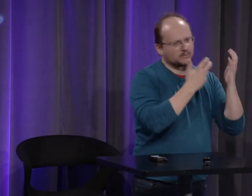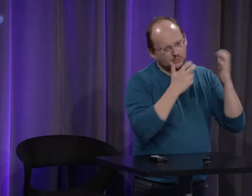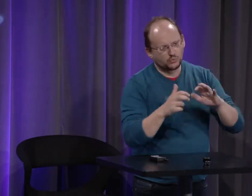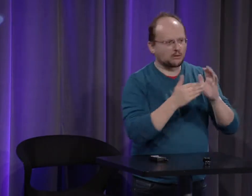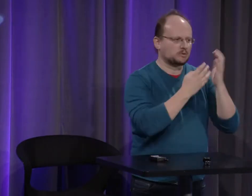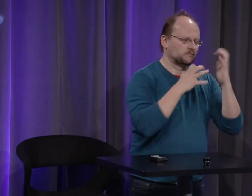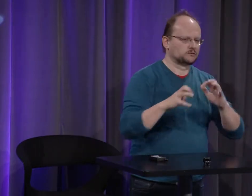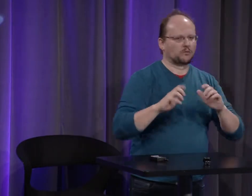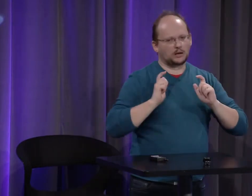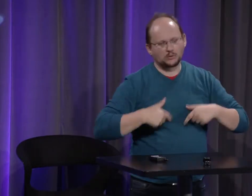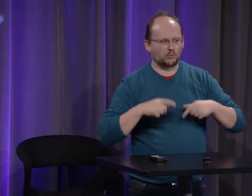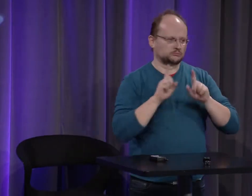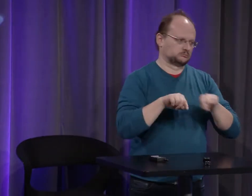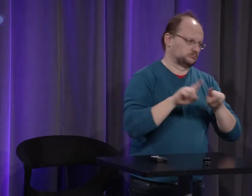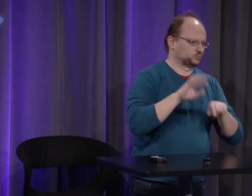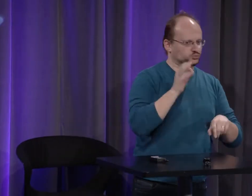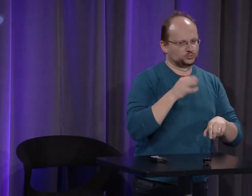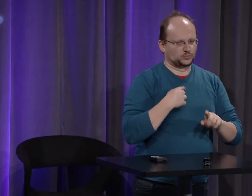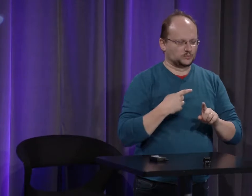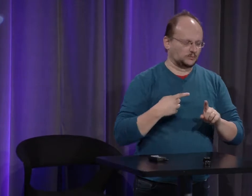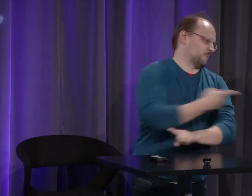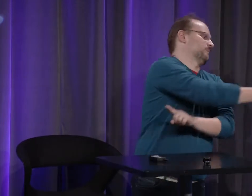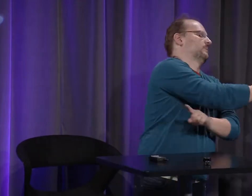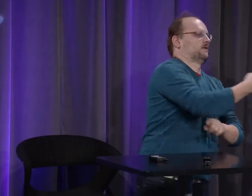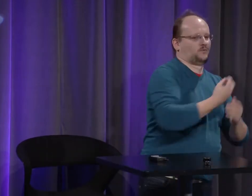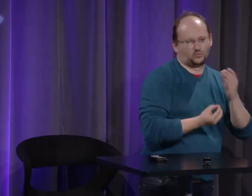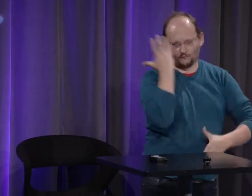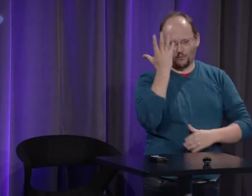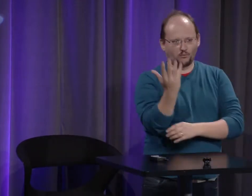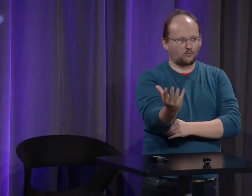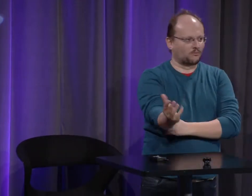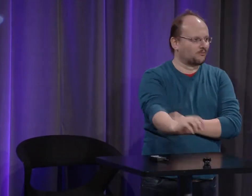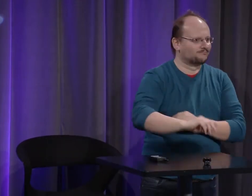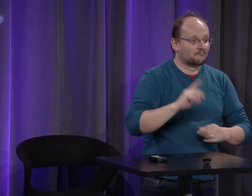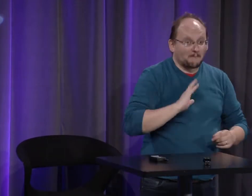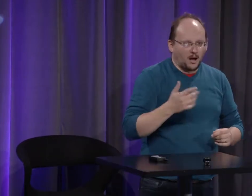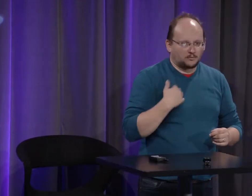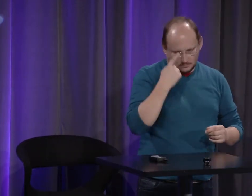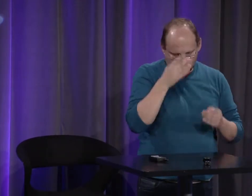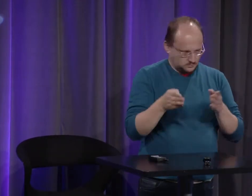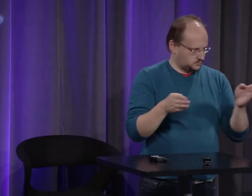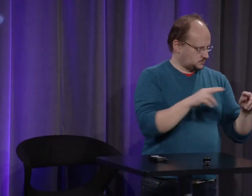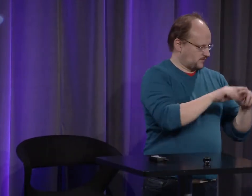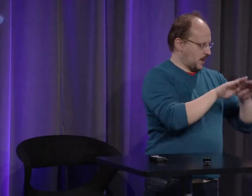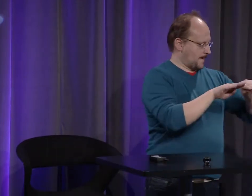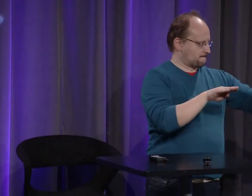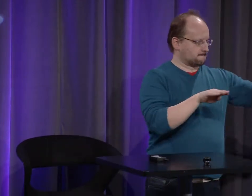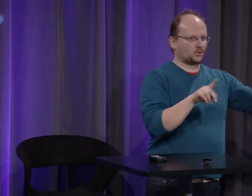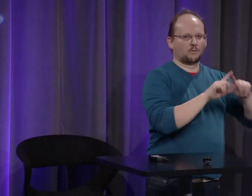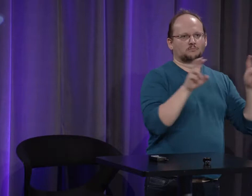avec d'autres équipes mais on est toujours quand on s'intéresse à l'histoire des sourds on est toujours sur le 16e 17e 18e 19e siècle tout le temps tout le